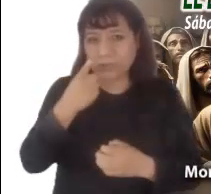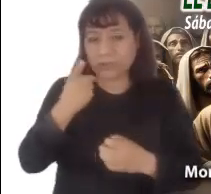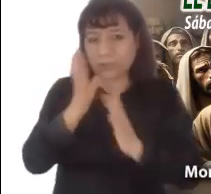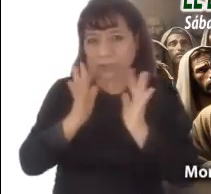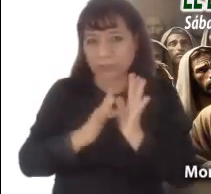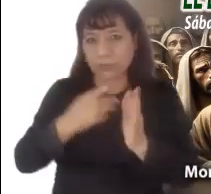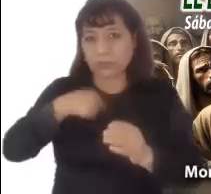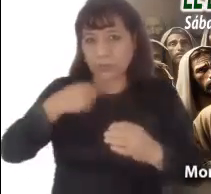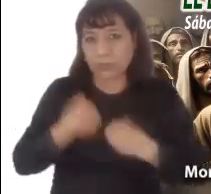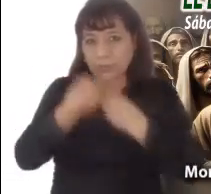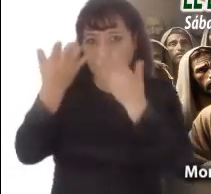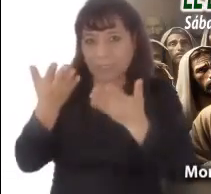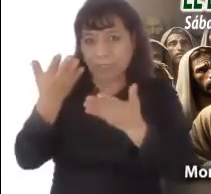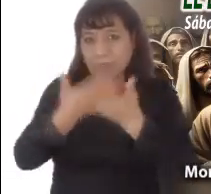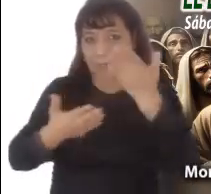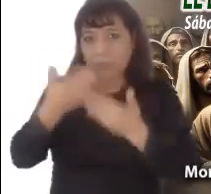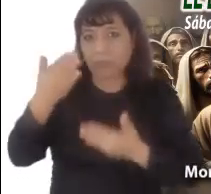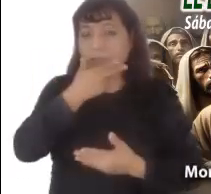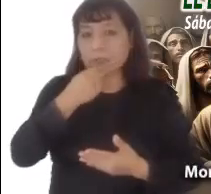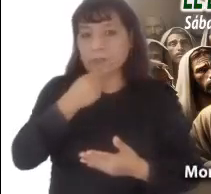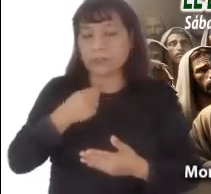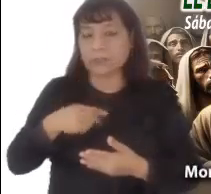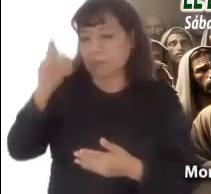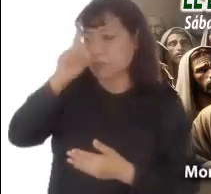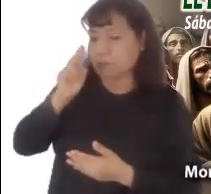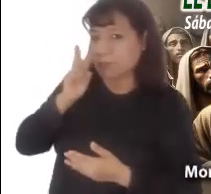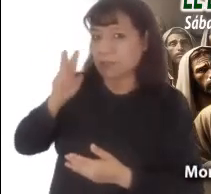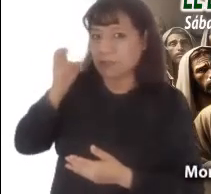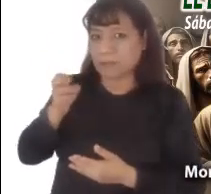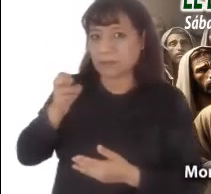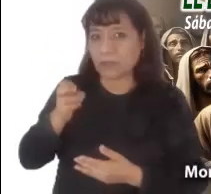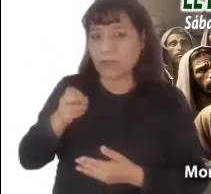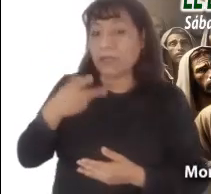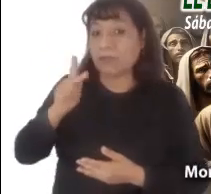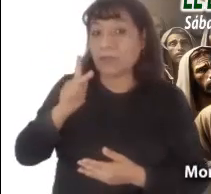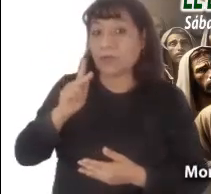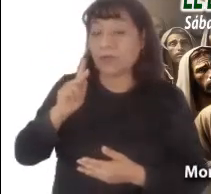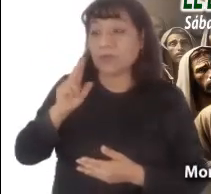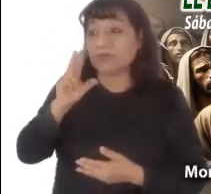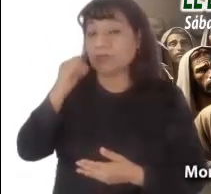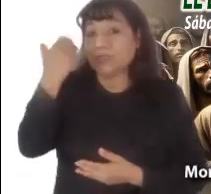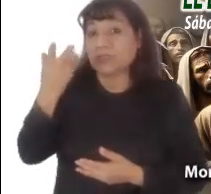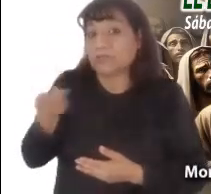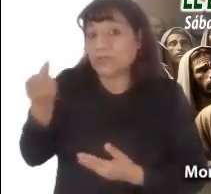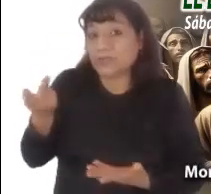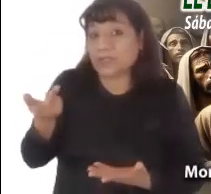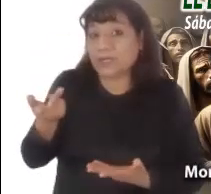ellos no se atreven a ir más a fondo. ¿Miedo al compromiso?